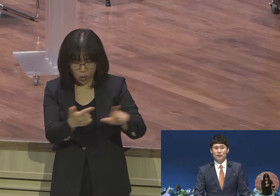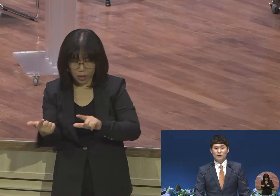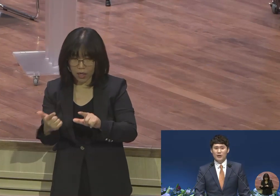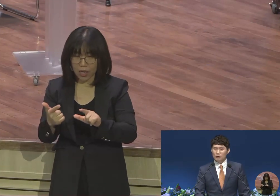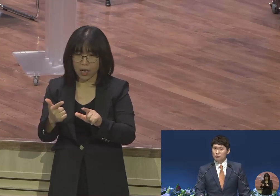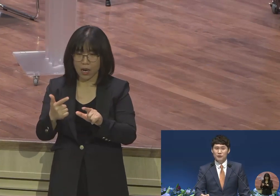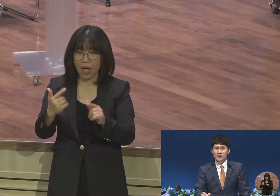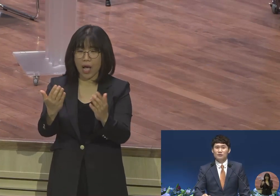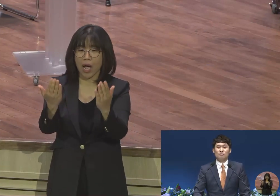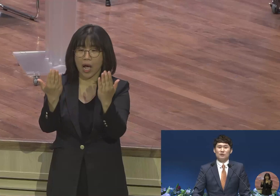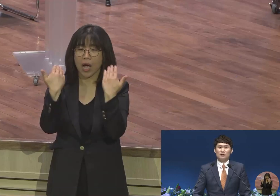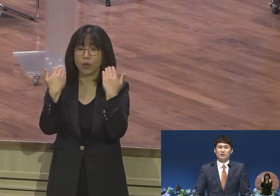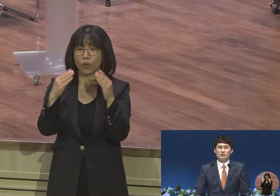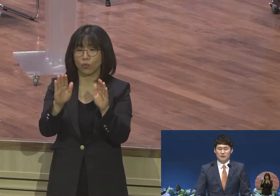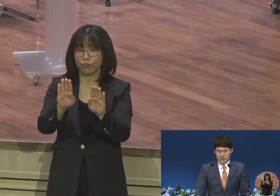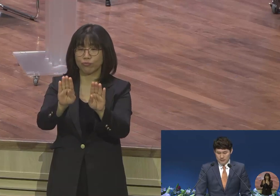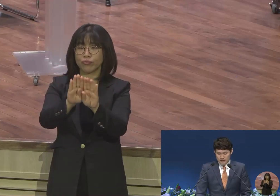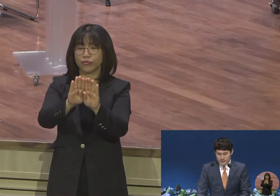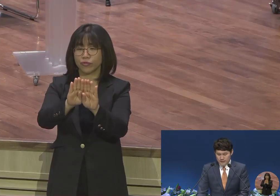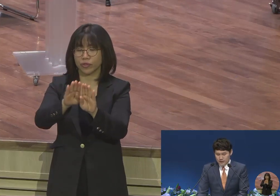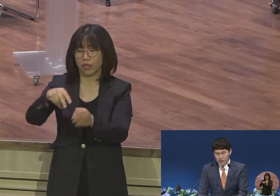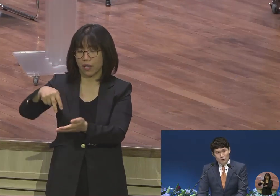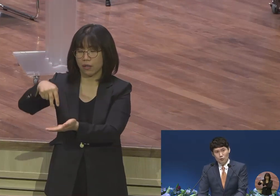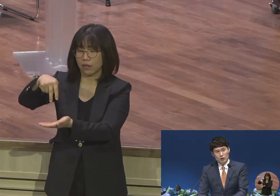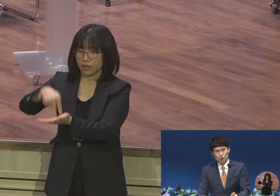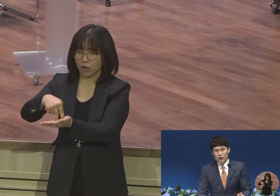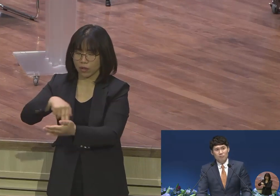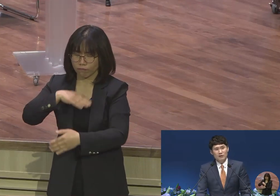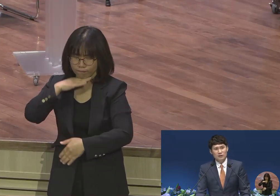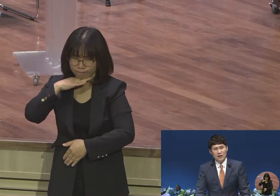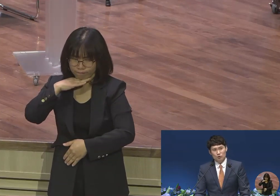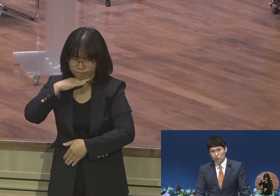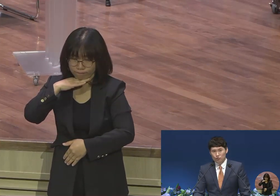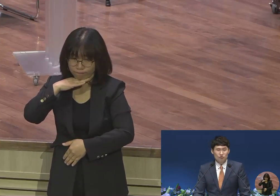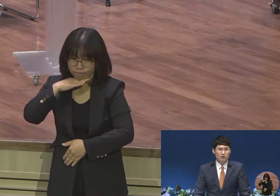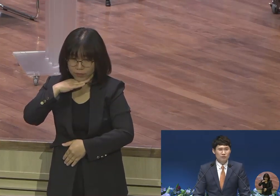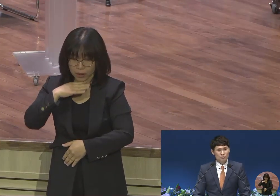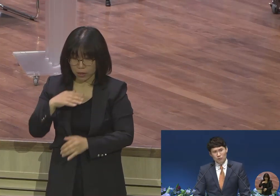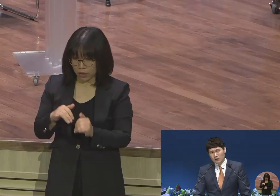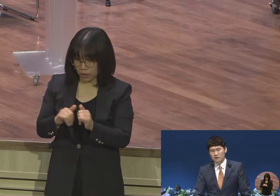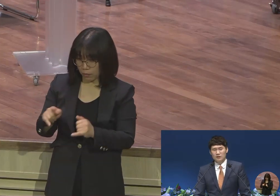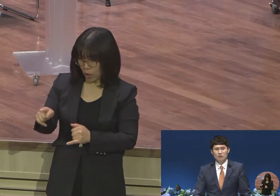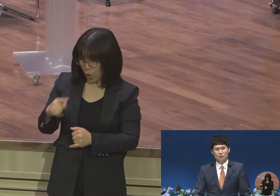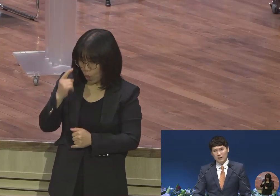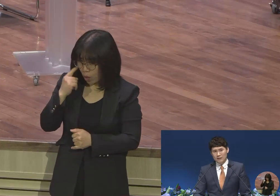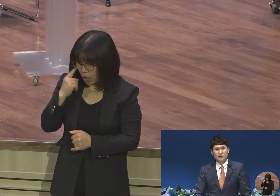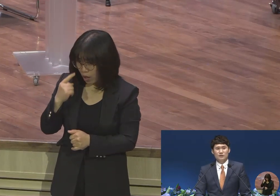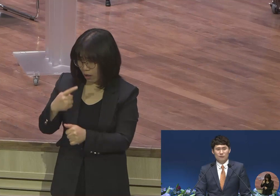계속 서있다는 겁니다 그걸 보고 주위 엄마들이 다 수근수근거리고 손가락질하고 왕따시키고